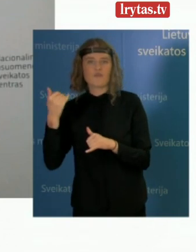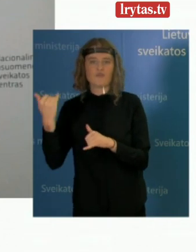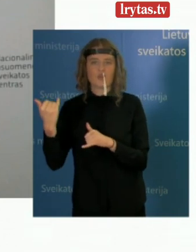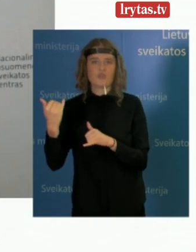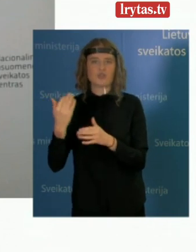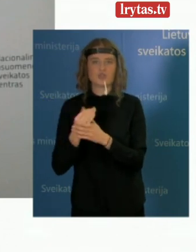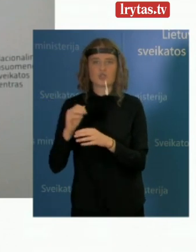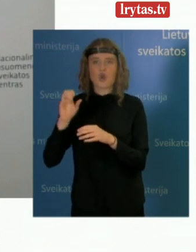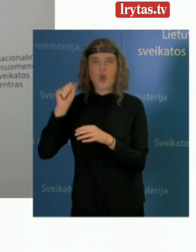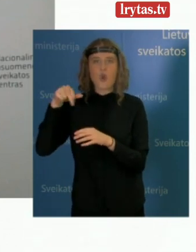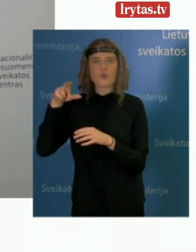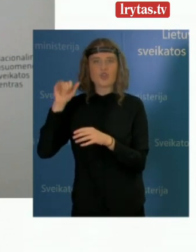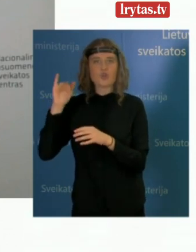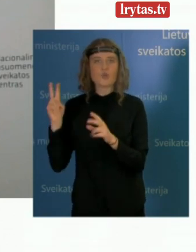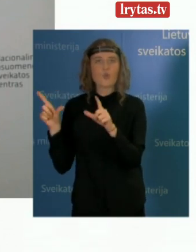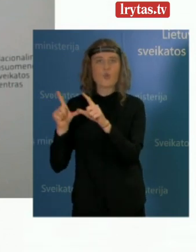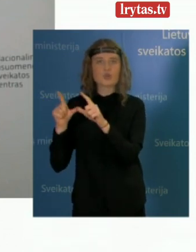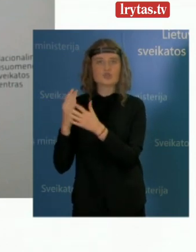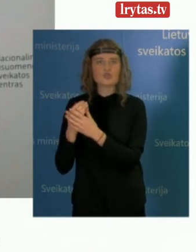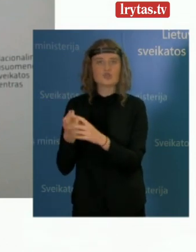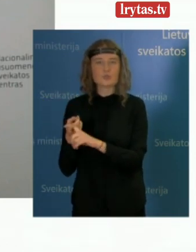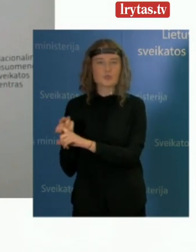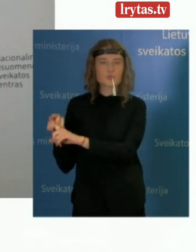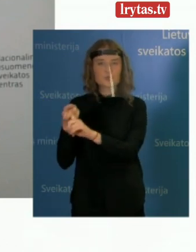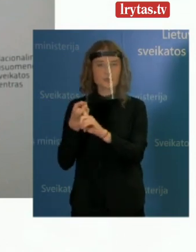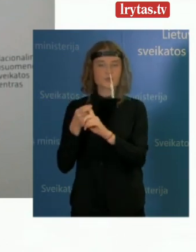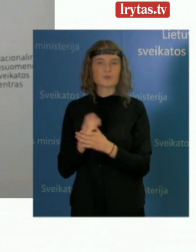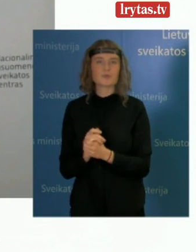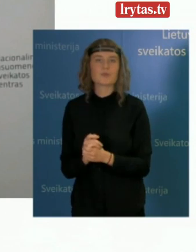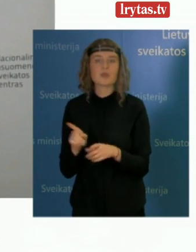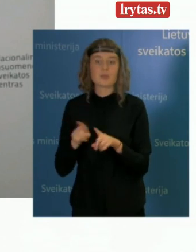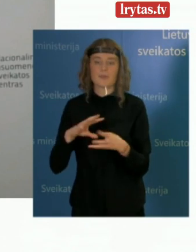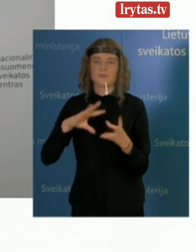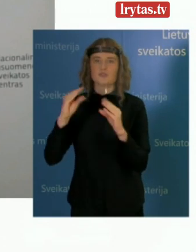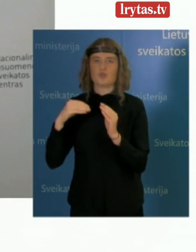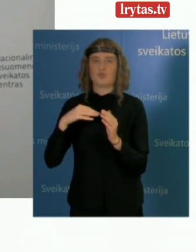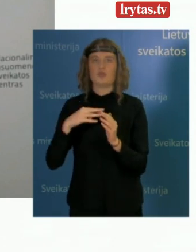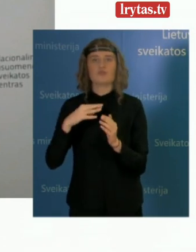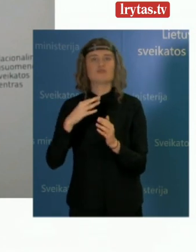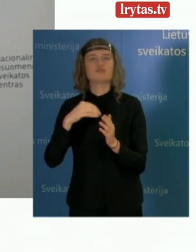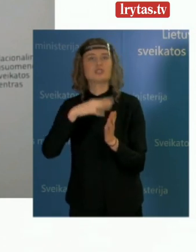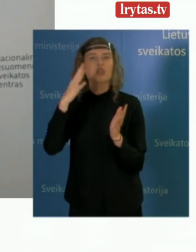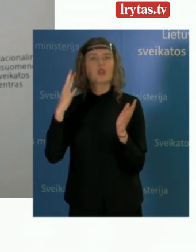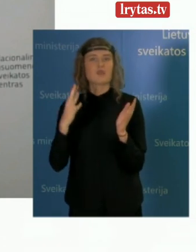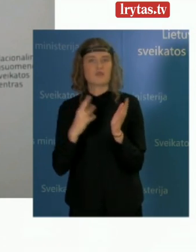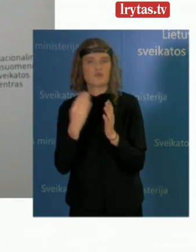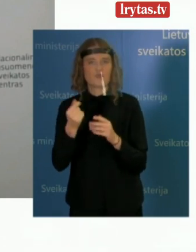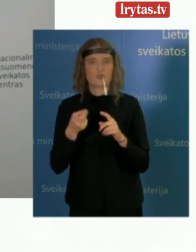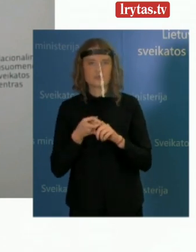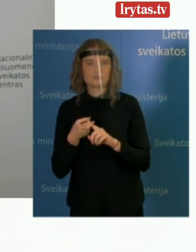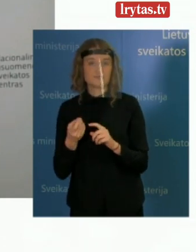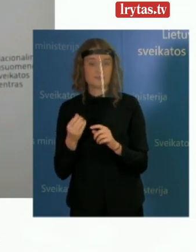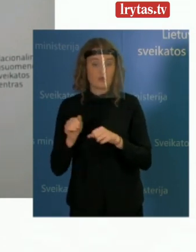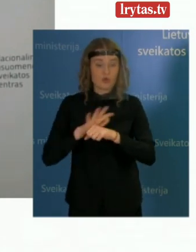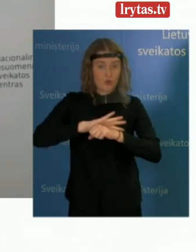ūkiją ir na jau dabar turime tris susijusius COVID-19 lygos atvejus, kadangi susilaukiam šią temą klausimą, iš tikrųjų reikėtų